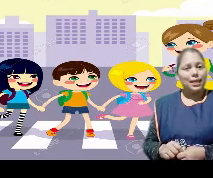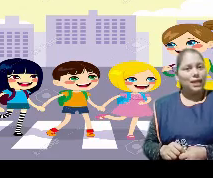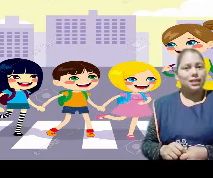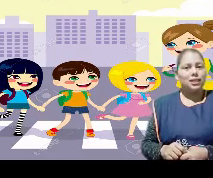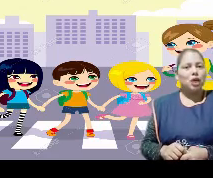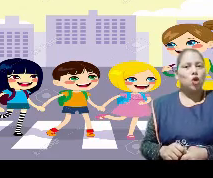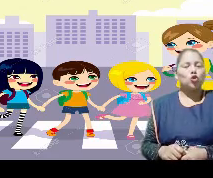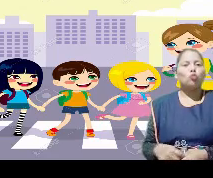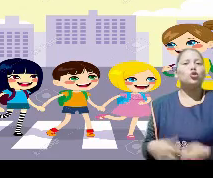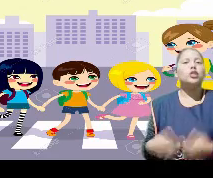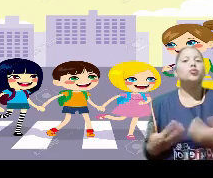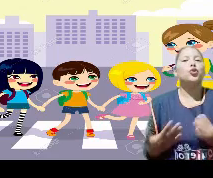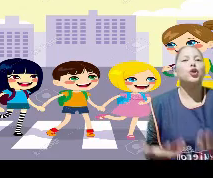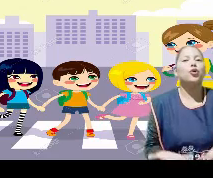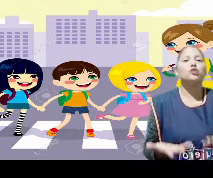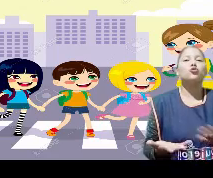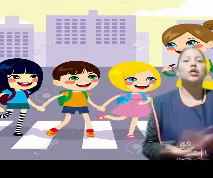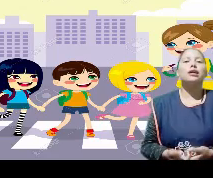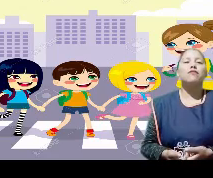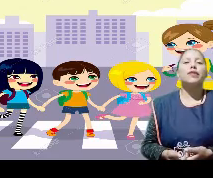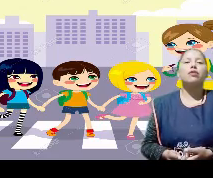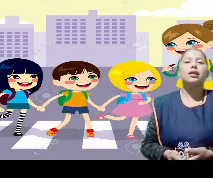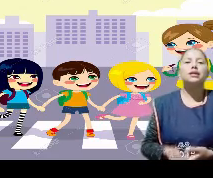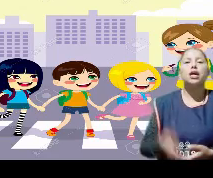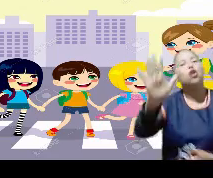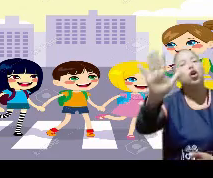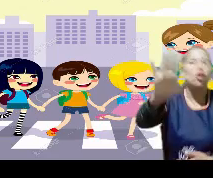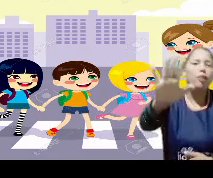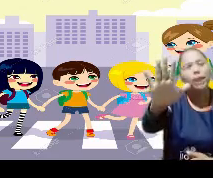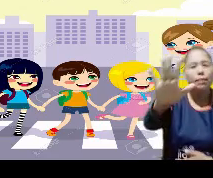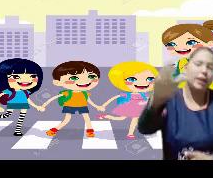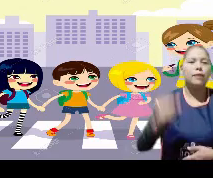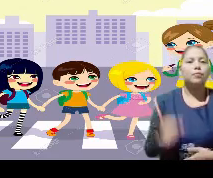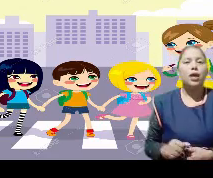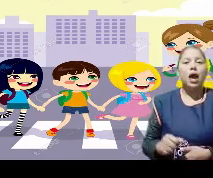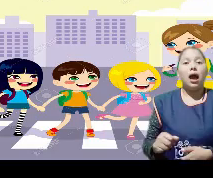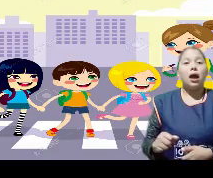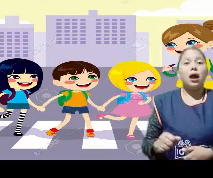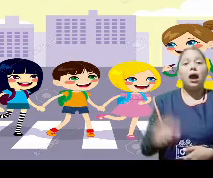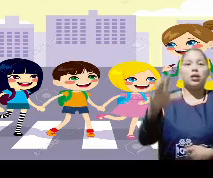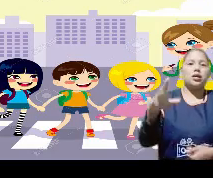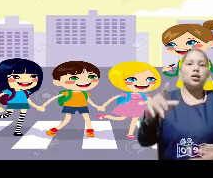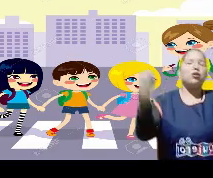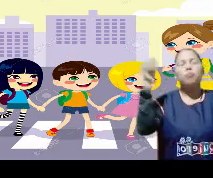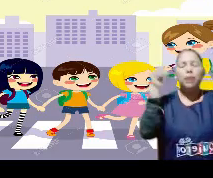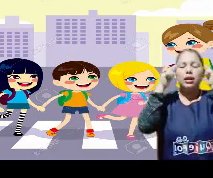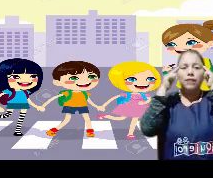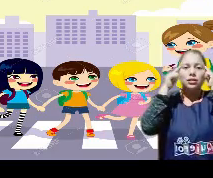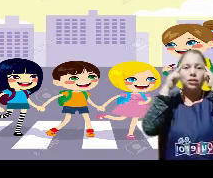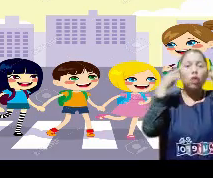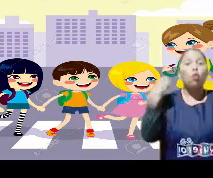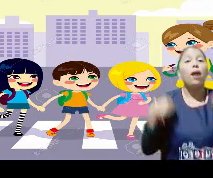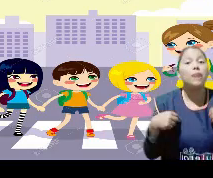Excelente, chicos, como ustedes pudieron escuchar en el video que decía rojo para parar, amarillo para